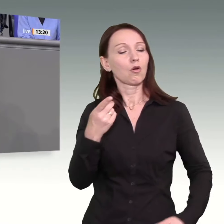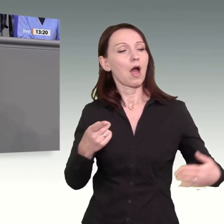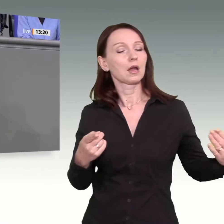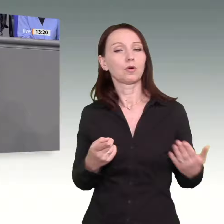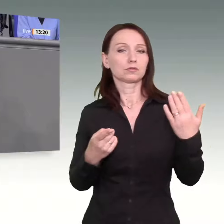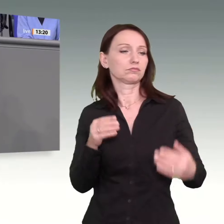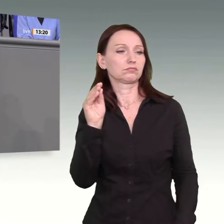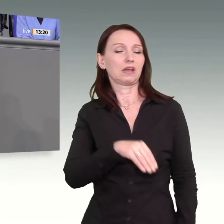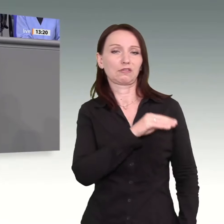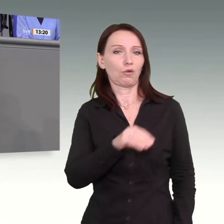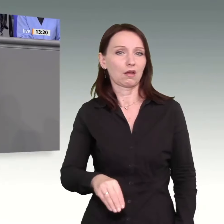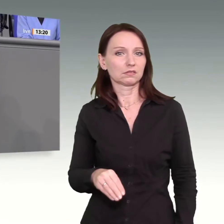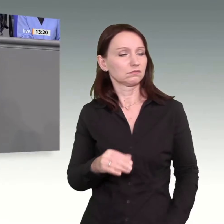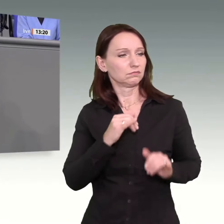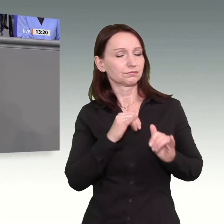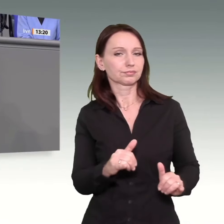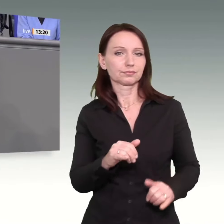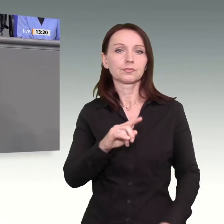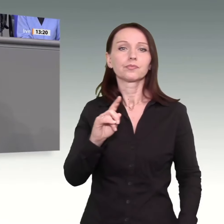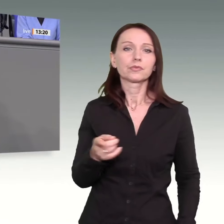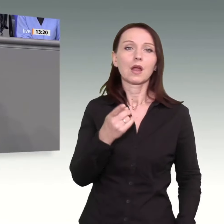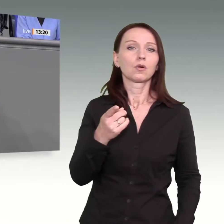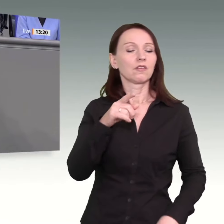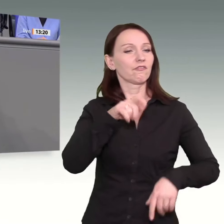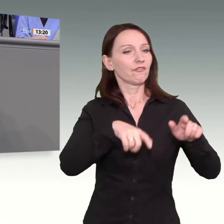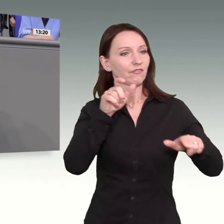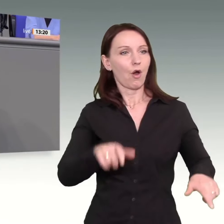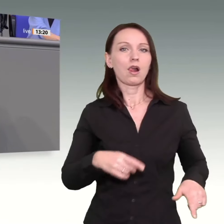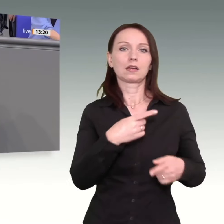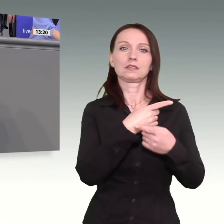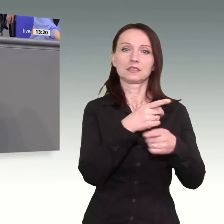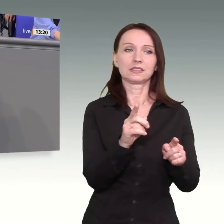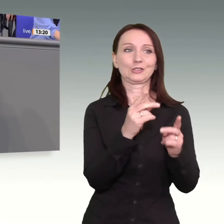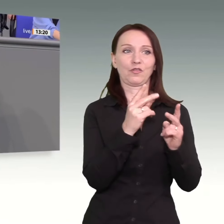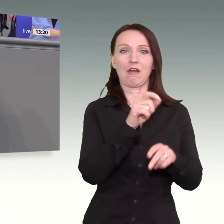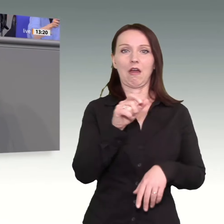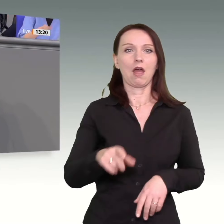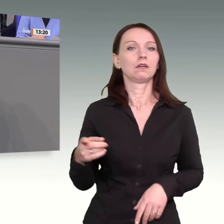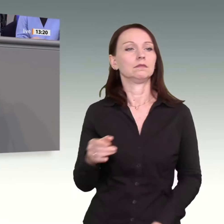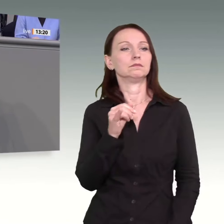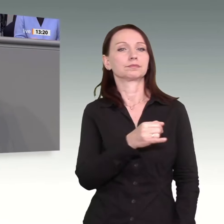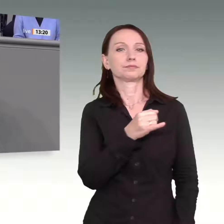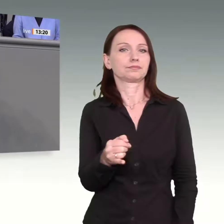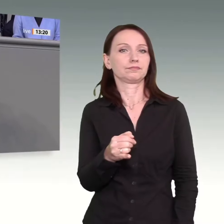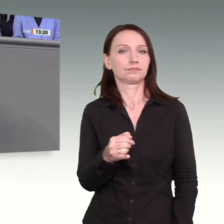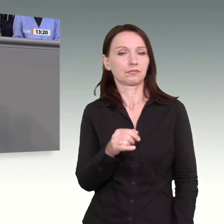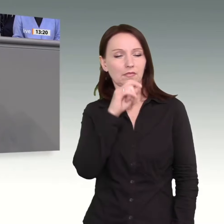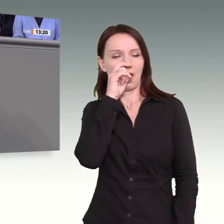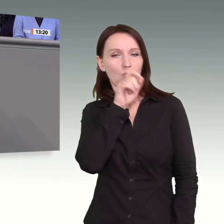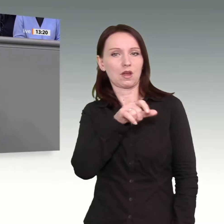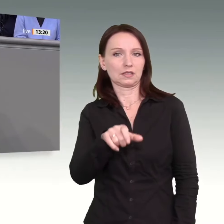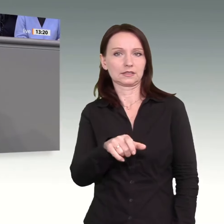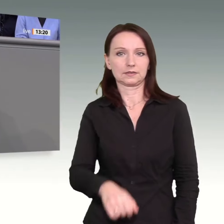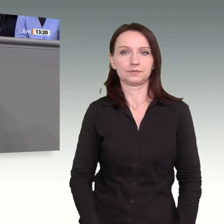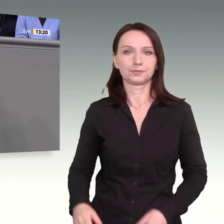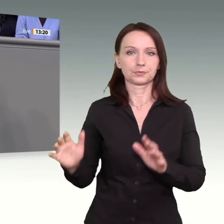und Arroganz gegenüber dem Souverän, dem Volk. Ich hoffe, dass Sie da oben, Sie auf